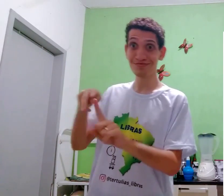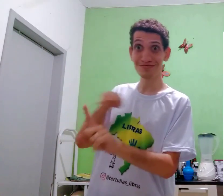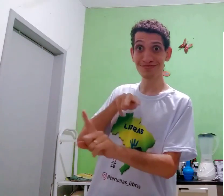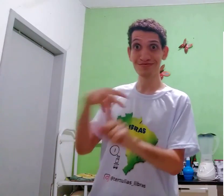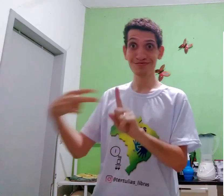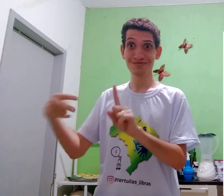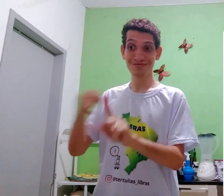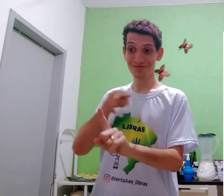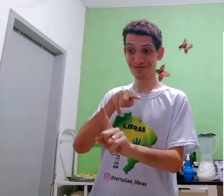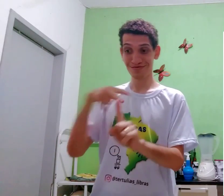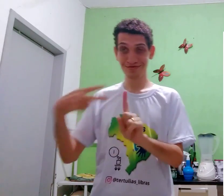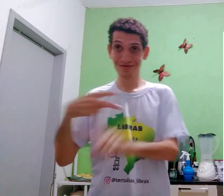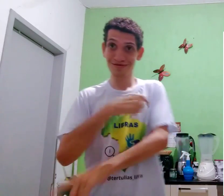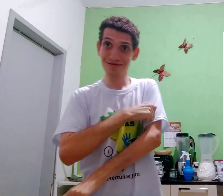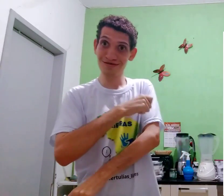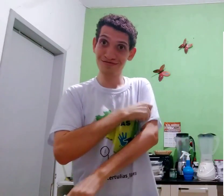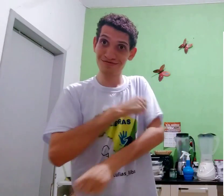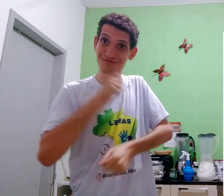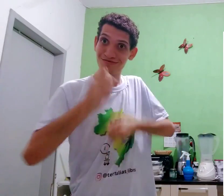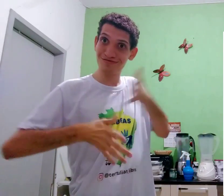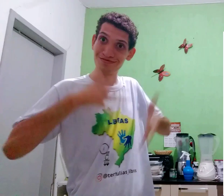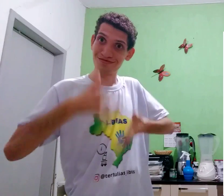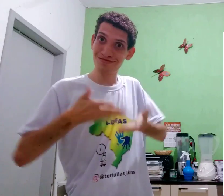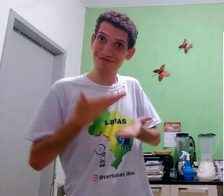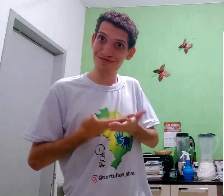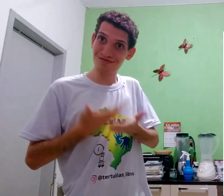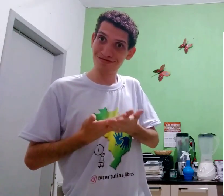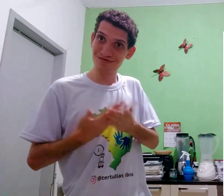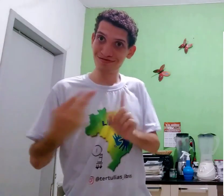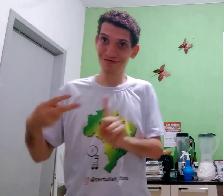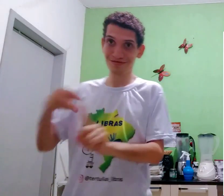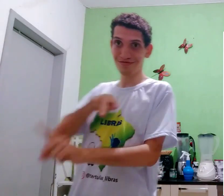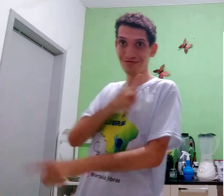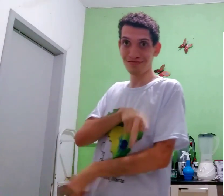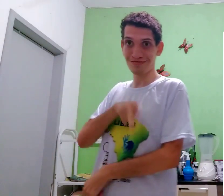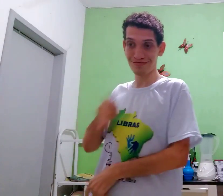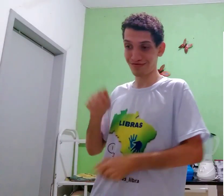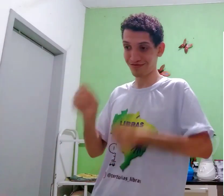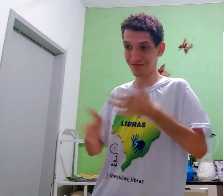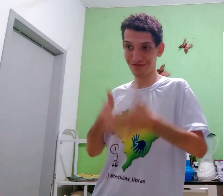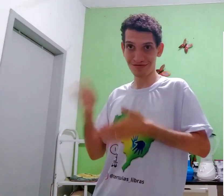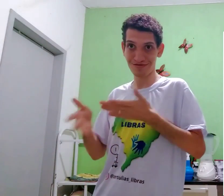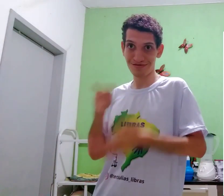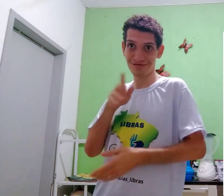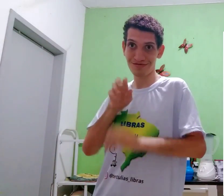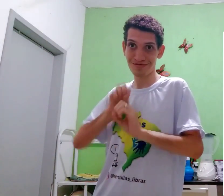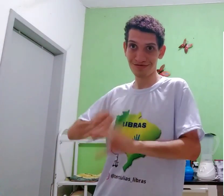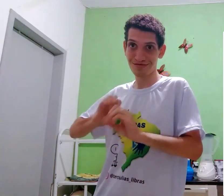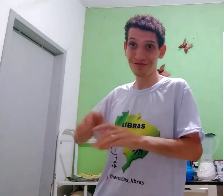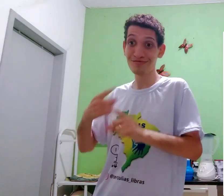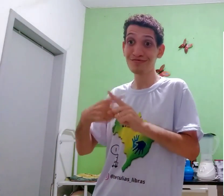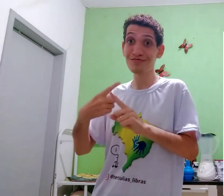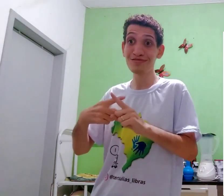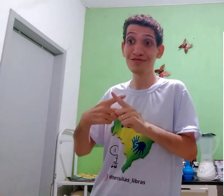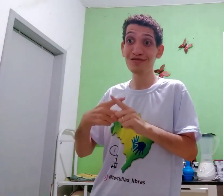entendeu? Porque, ponto de vista, ponto de vista, o aluno sinaliza estudar, professor sinaliza ensinar.